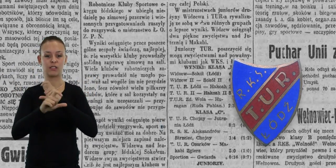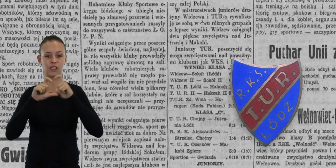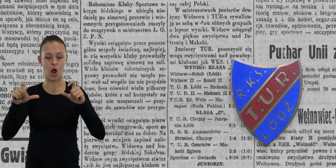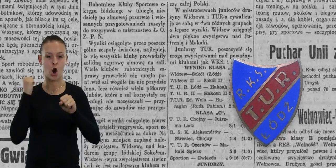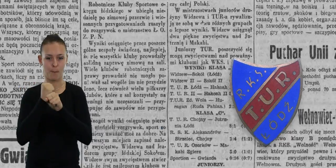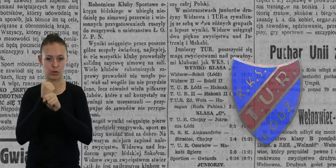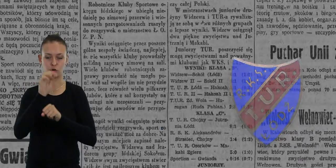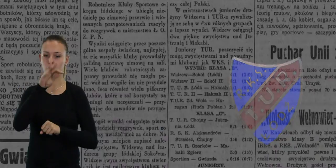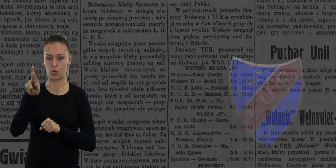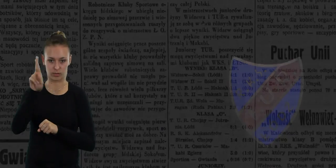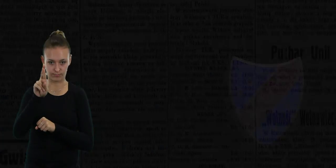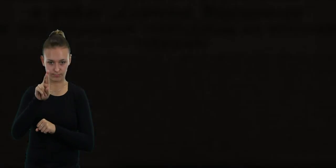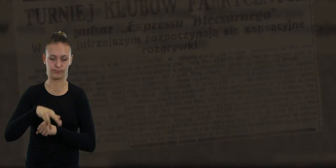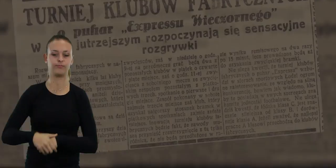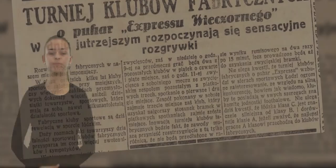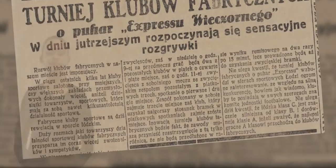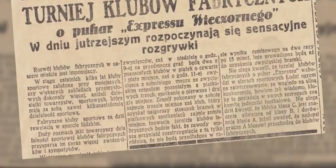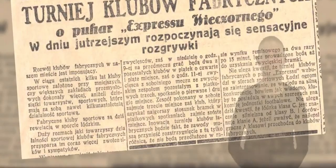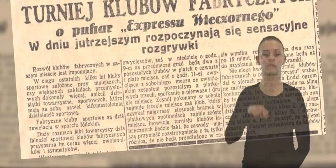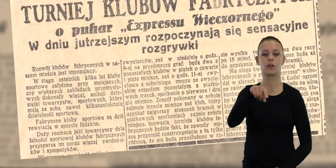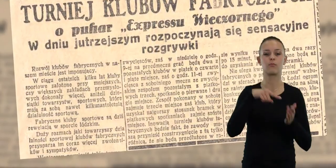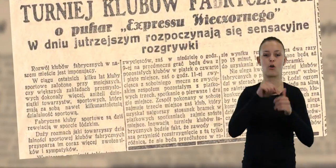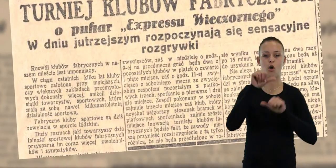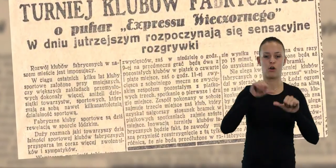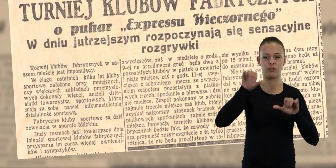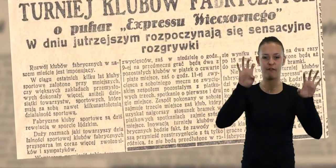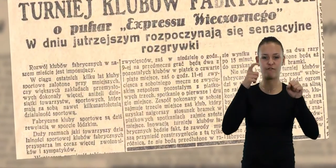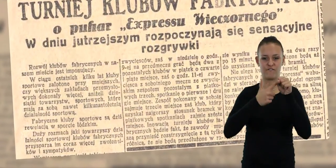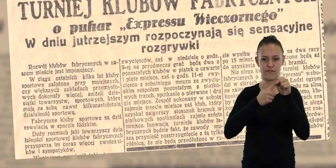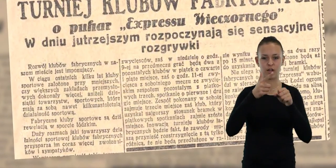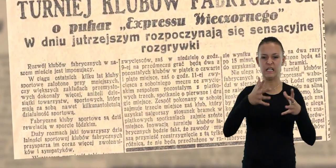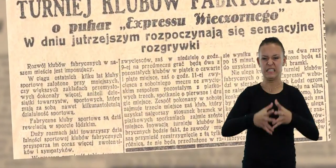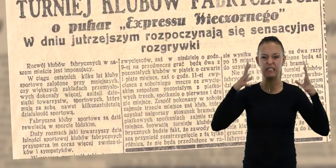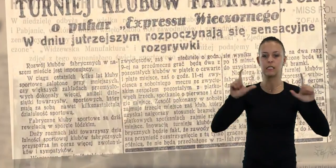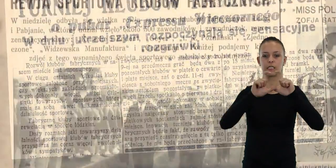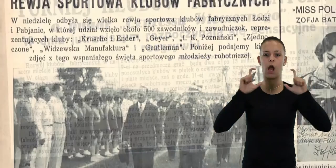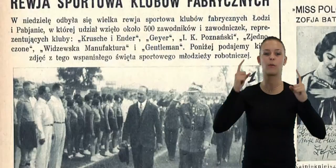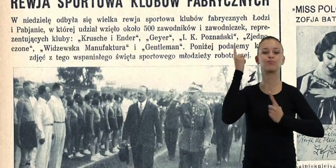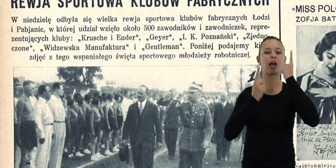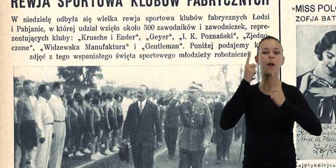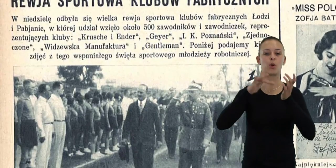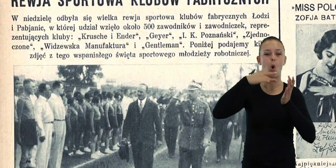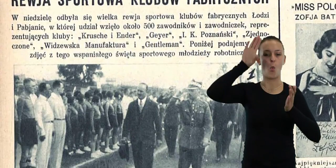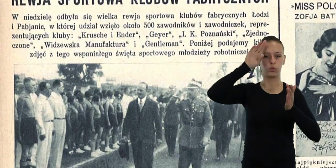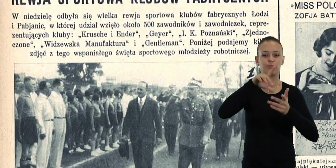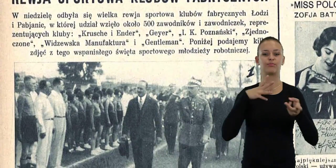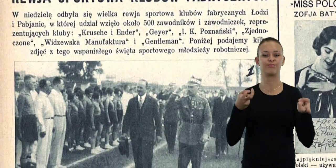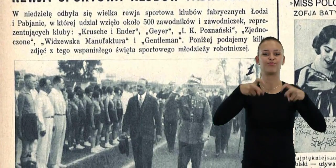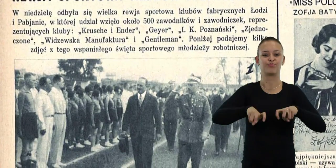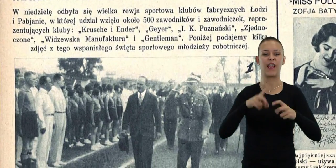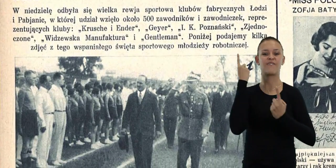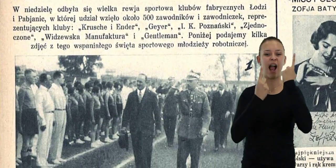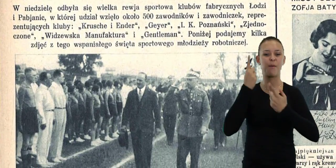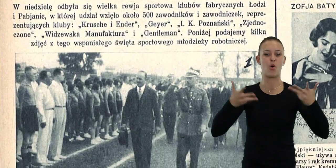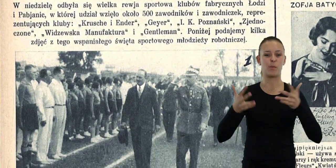Robotniczego – TUR. W drugiej połowie lat 20. XX wieku przy największych zakładach przemysłowych Łodzi